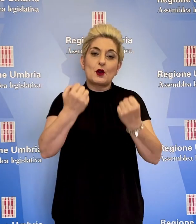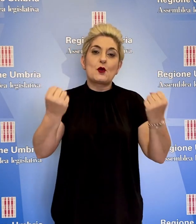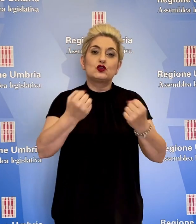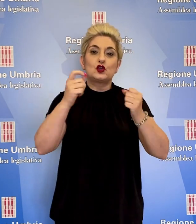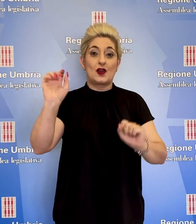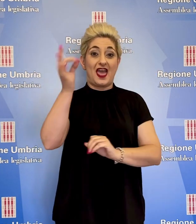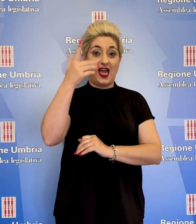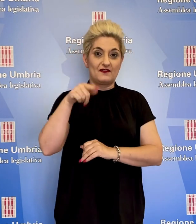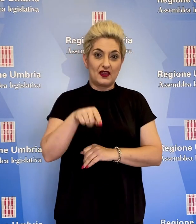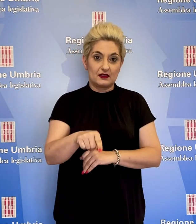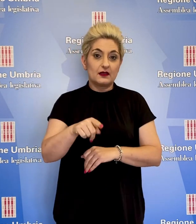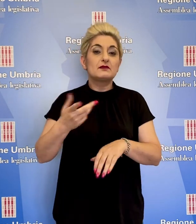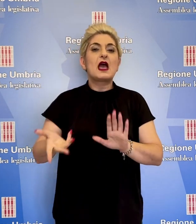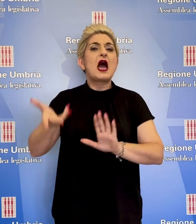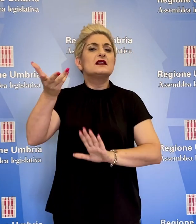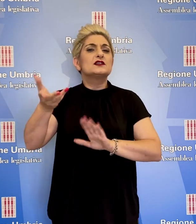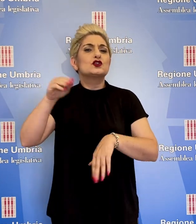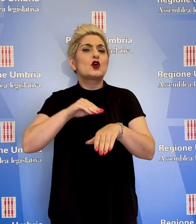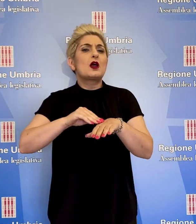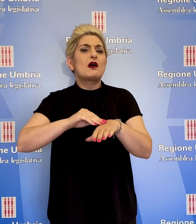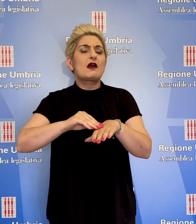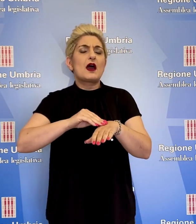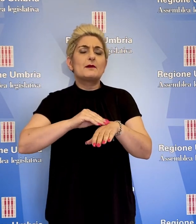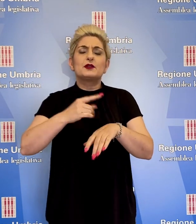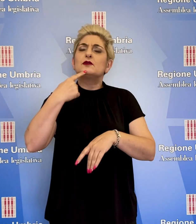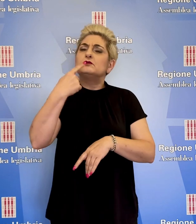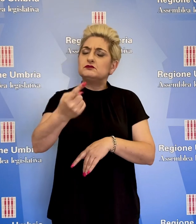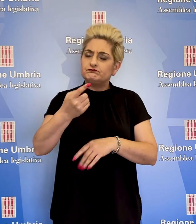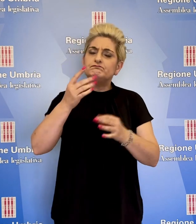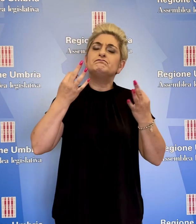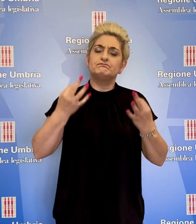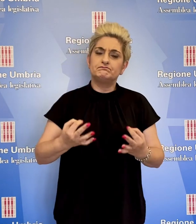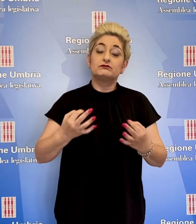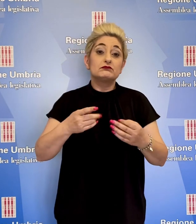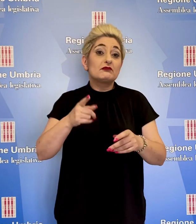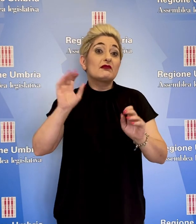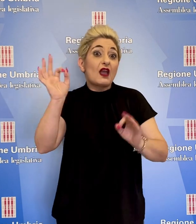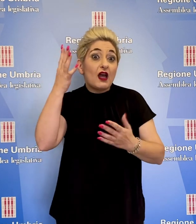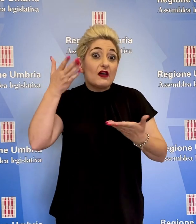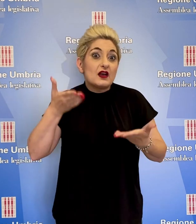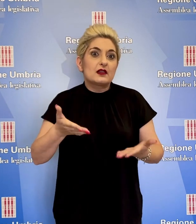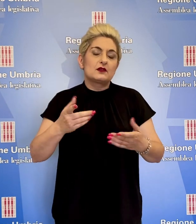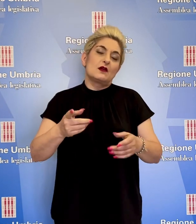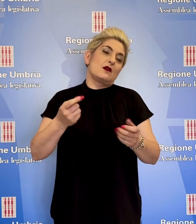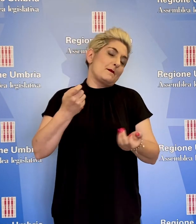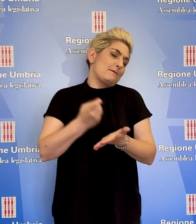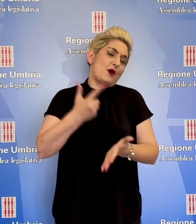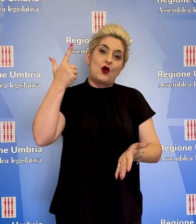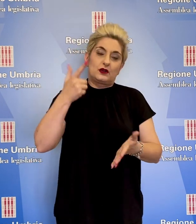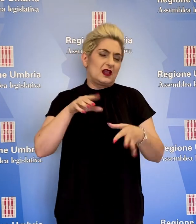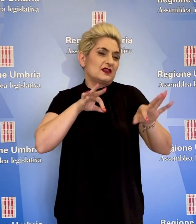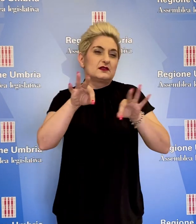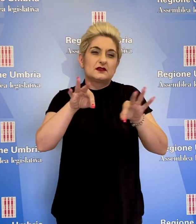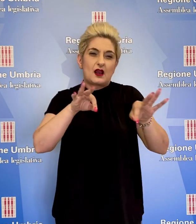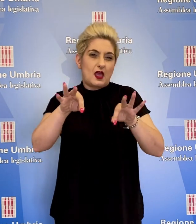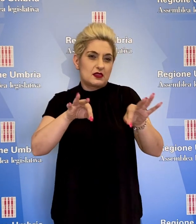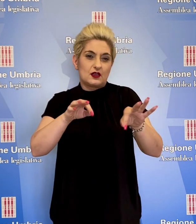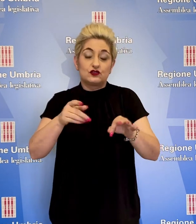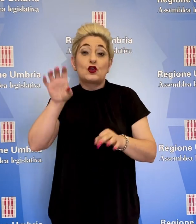L'assessore Paola Gabiti ha risposto che questo evento rappresenta un avvenimento importante e strategico a cui